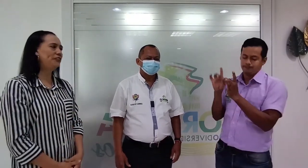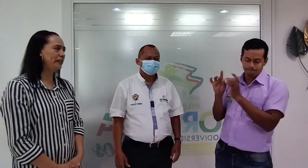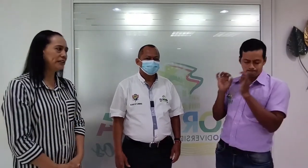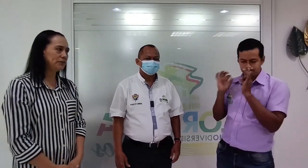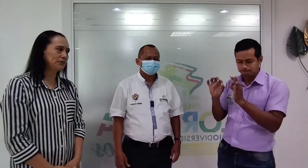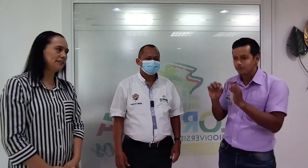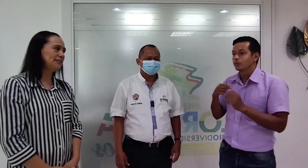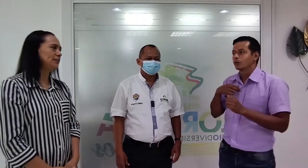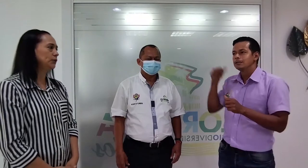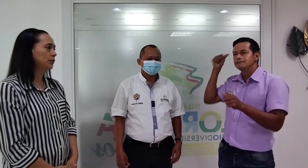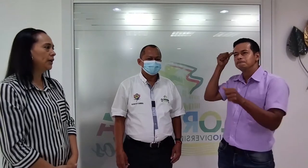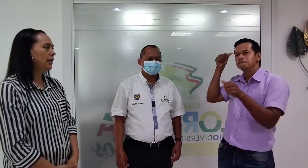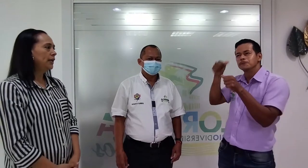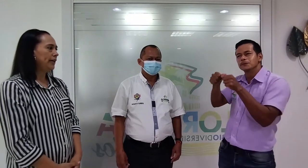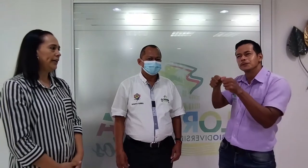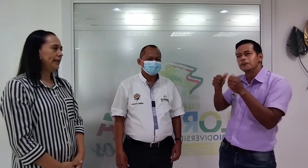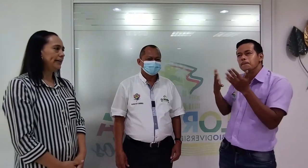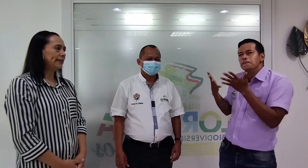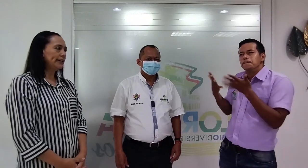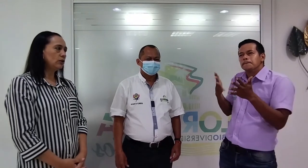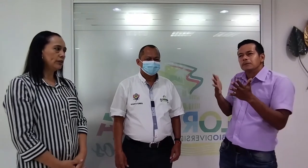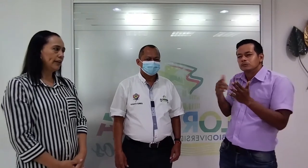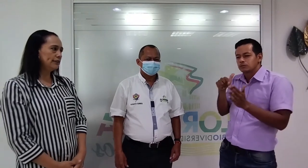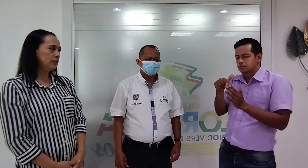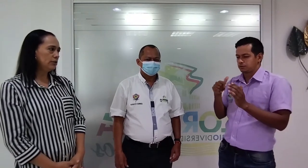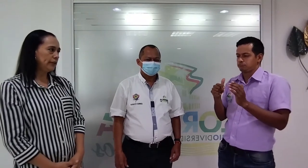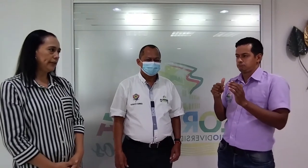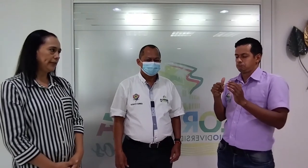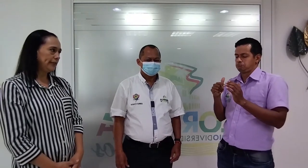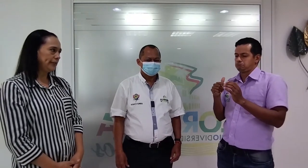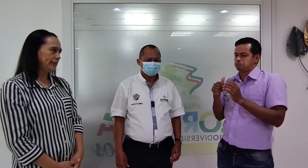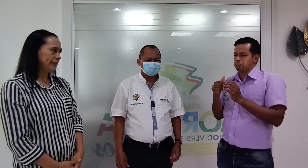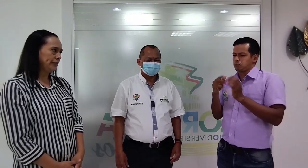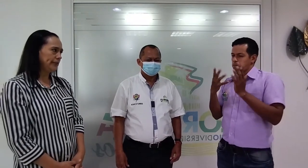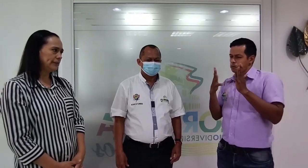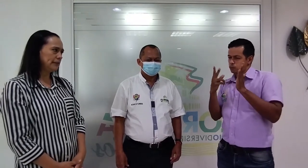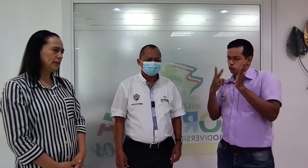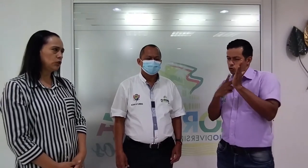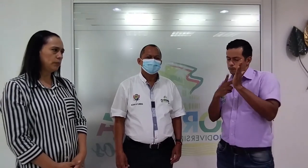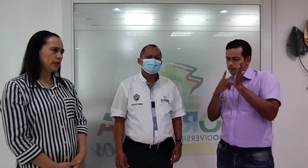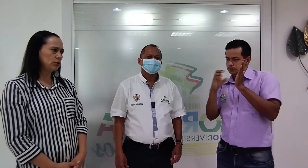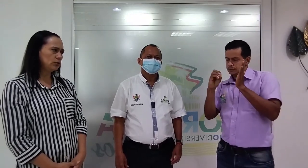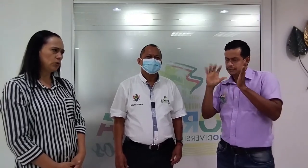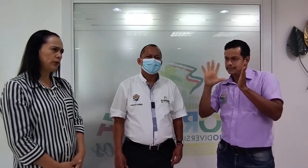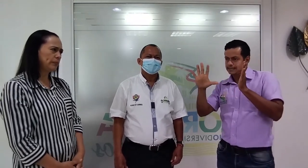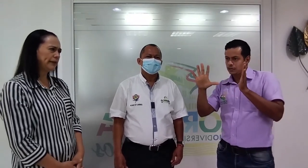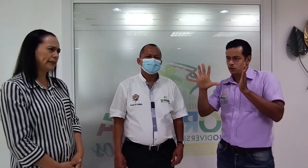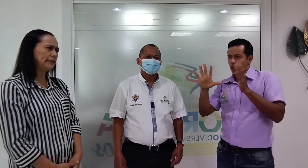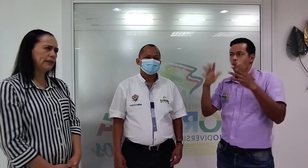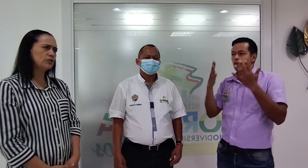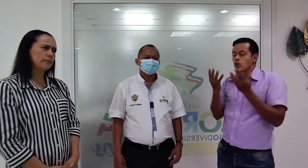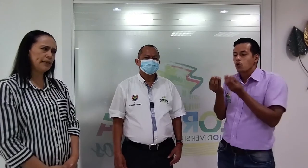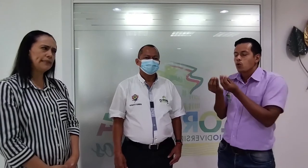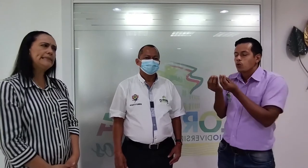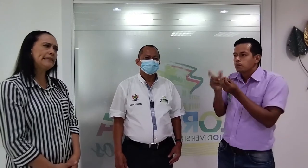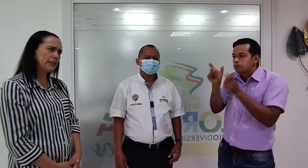Perfecto, sí señor. Recordando, hace más o menos, bueno, partir de 2005,